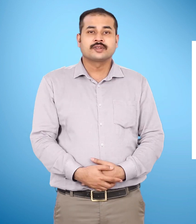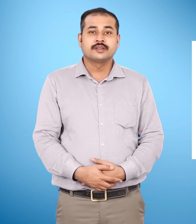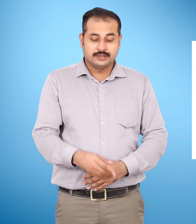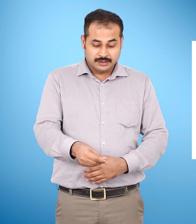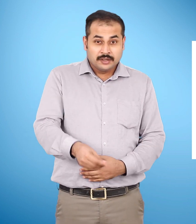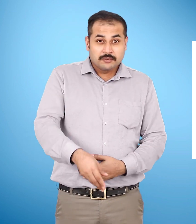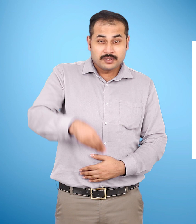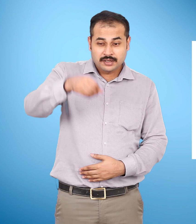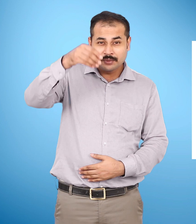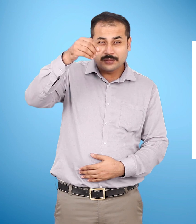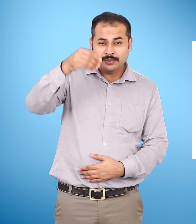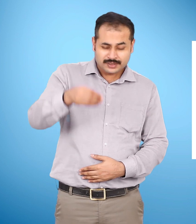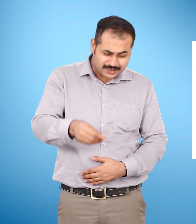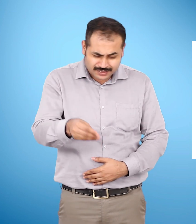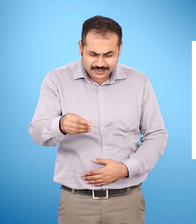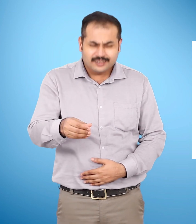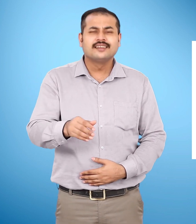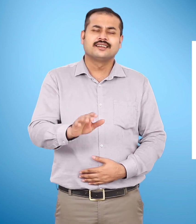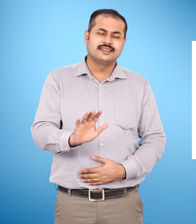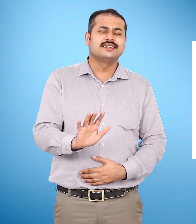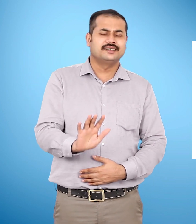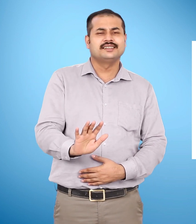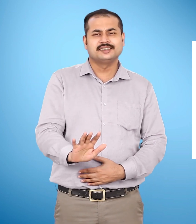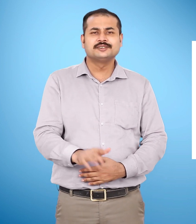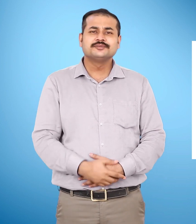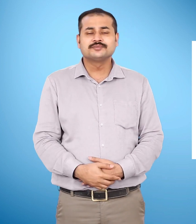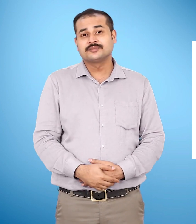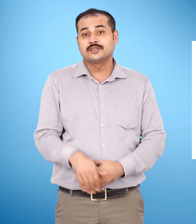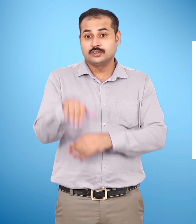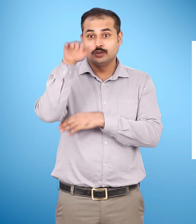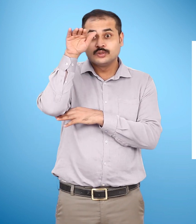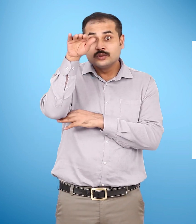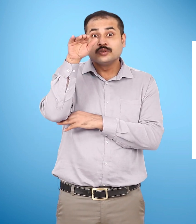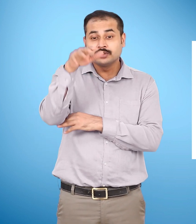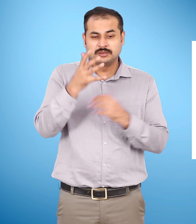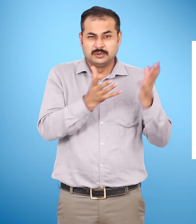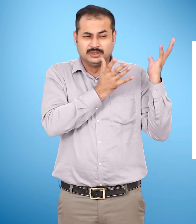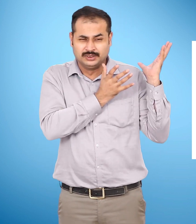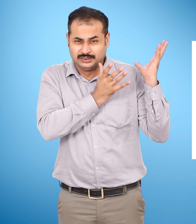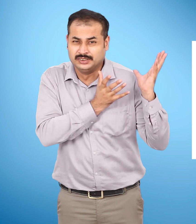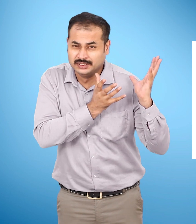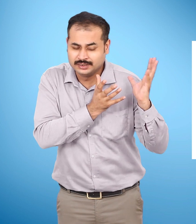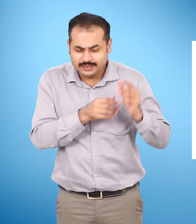बालू है तो होने दो बोज उन्ट को ढोने दो